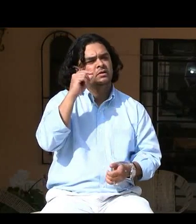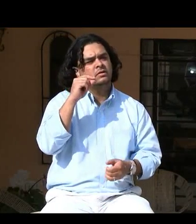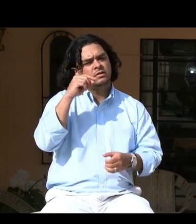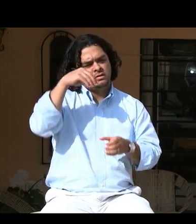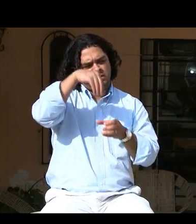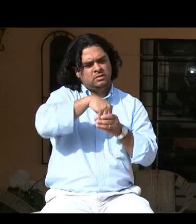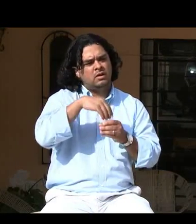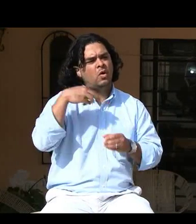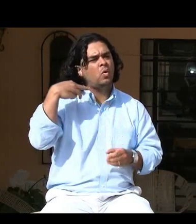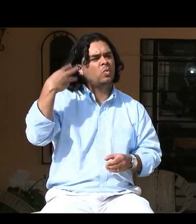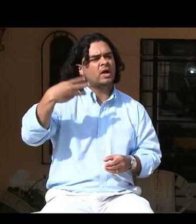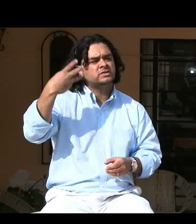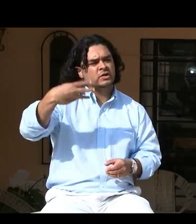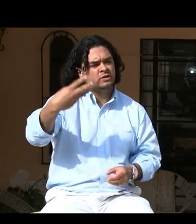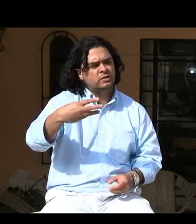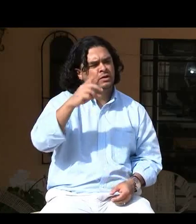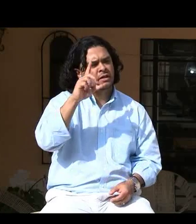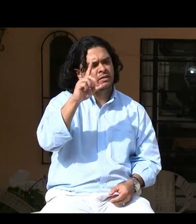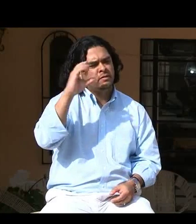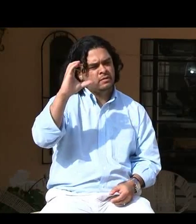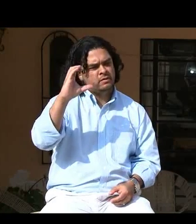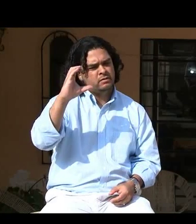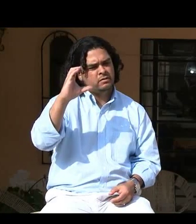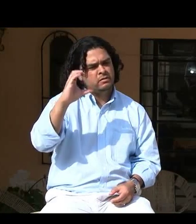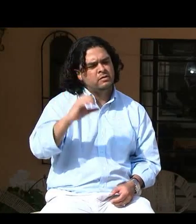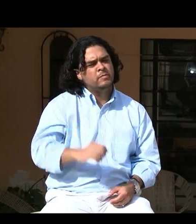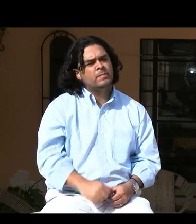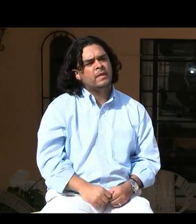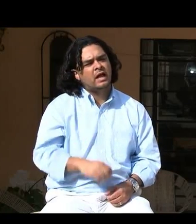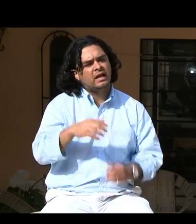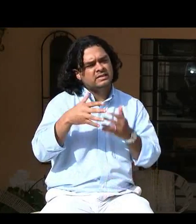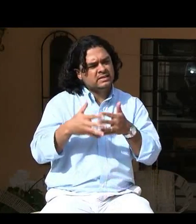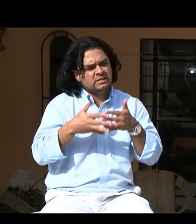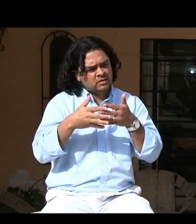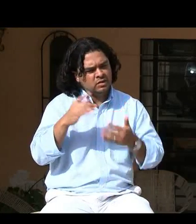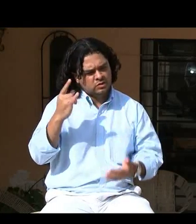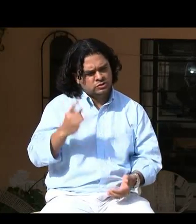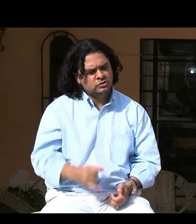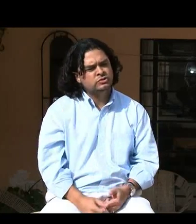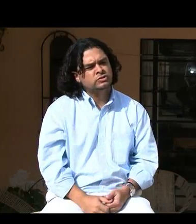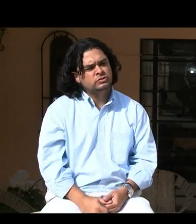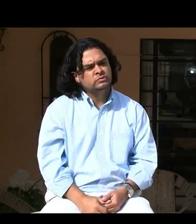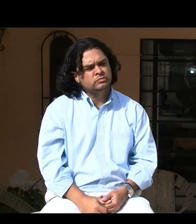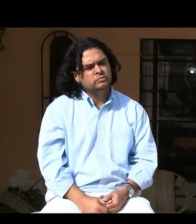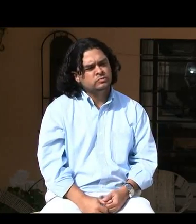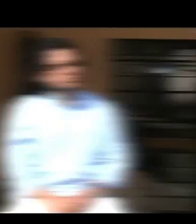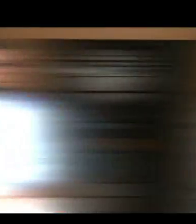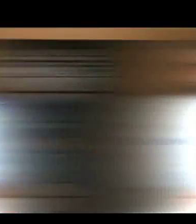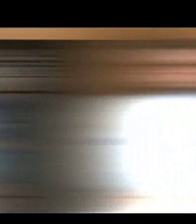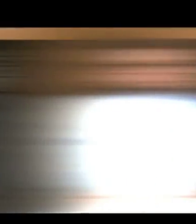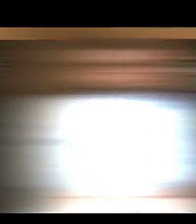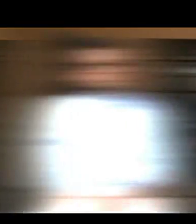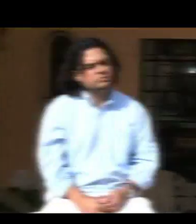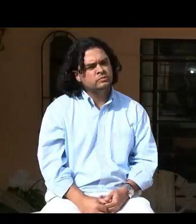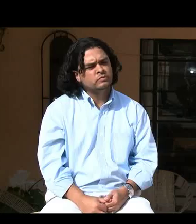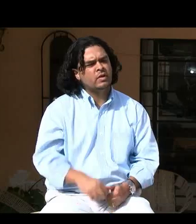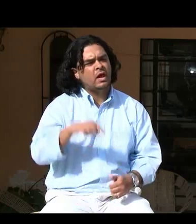En esta universidad, en Universidad de Gallaudet, que está en Washington D.C., en los Estados Unidos,